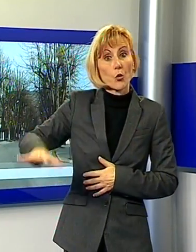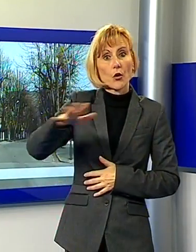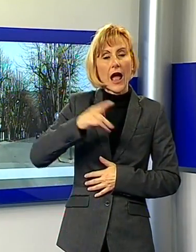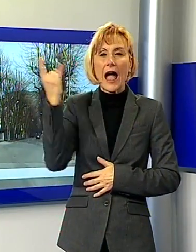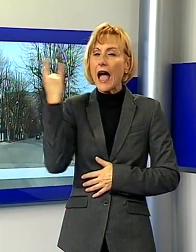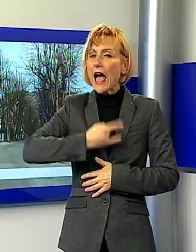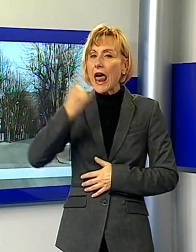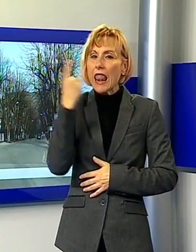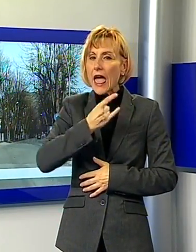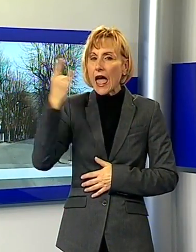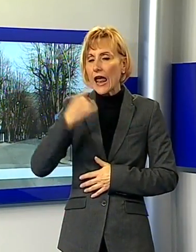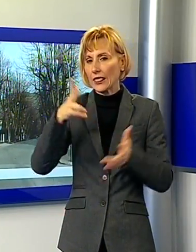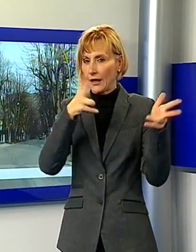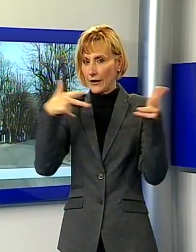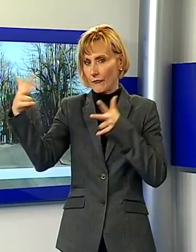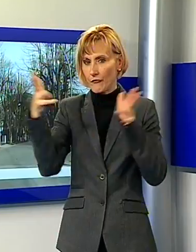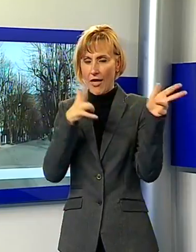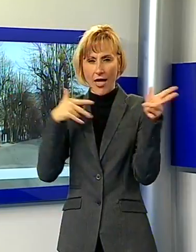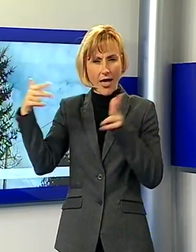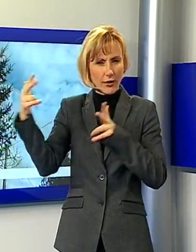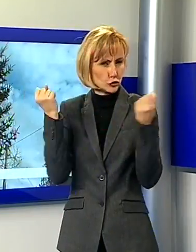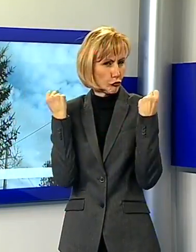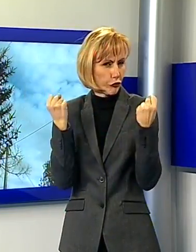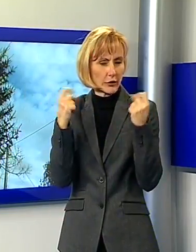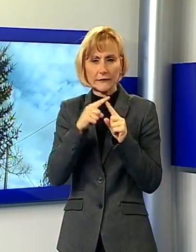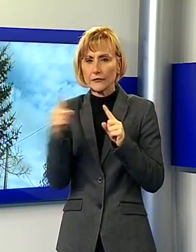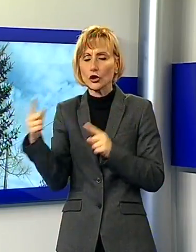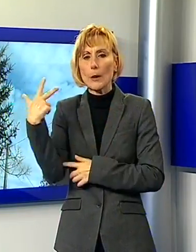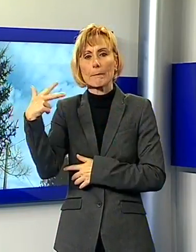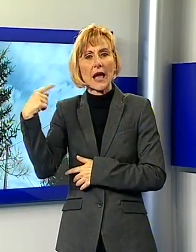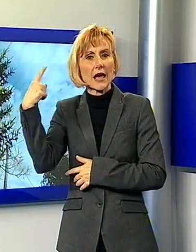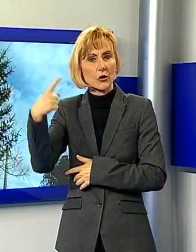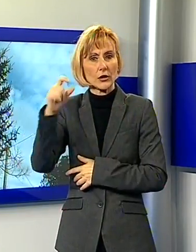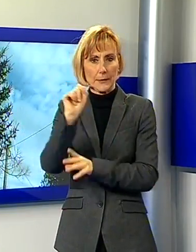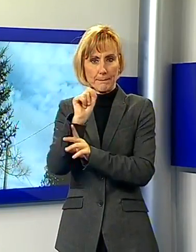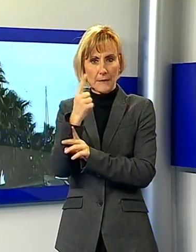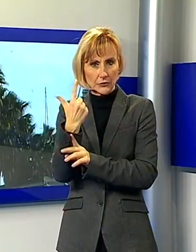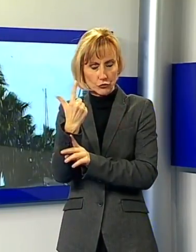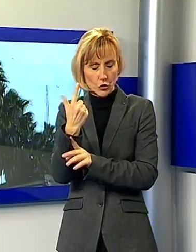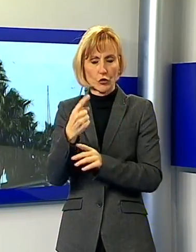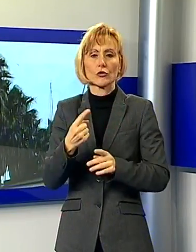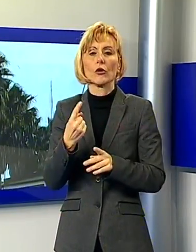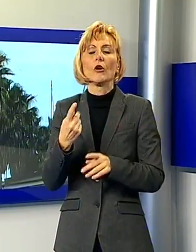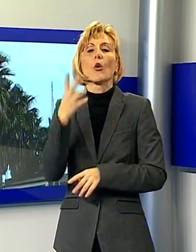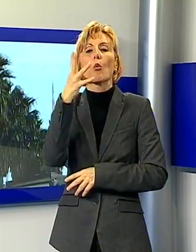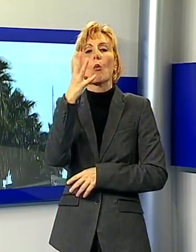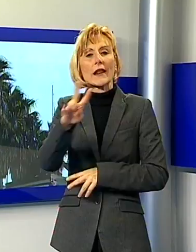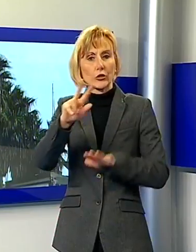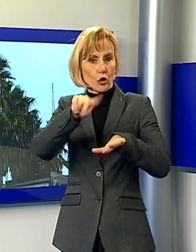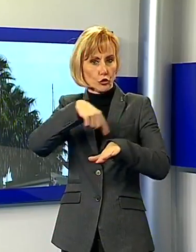12 di mercoledì. La regione toscana ha confermato il codice arancione per le prossime 48 ore anche per la Versilia dove il grecale